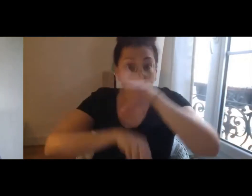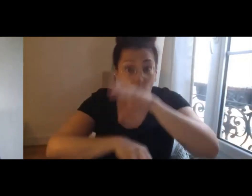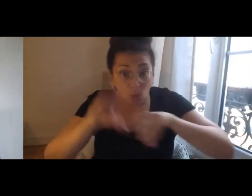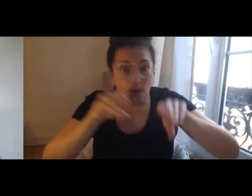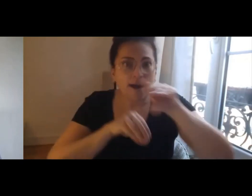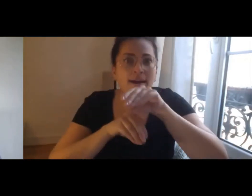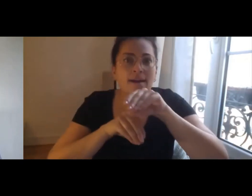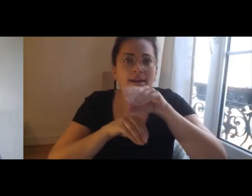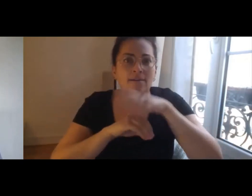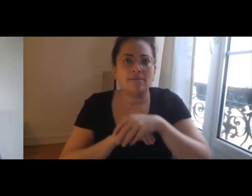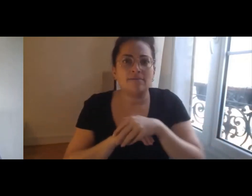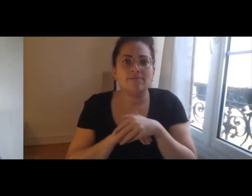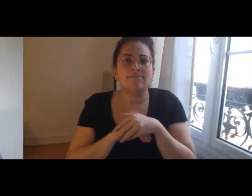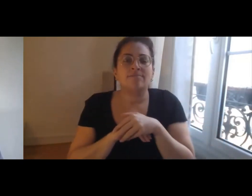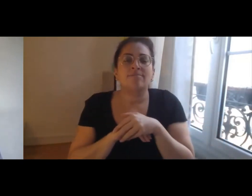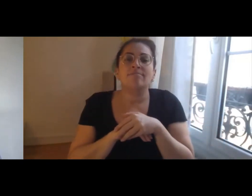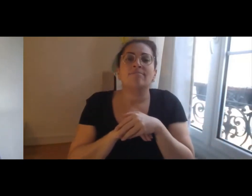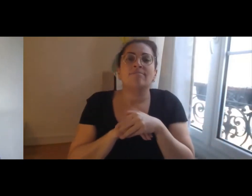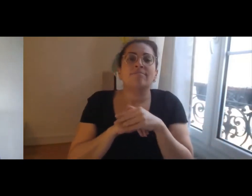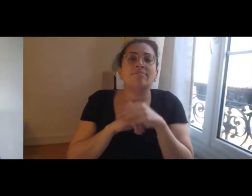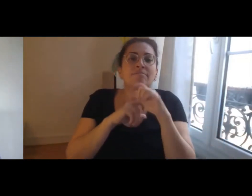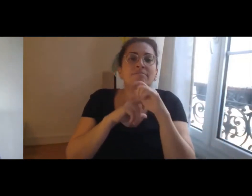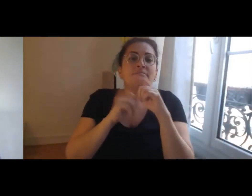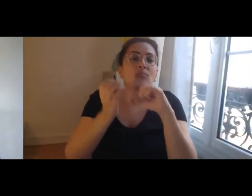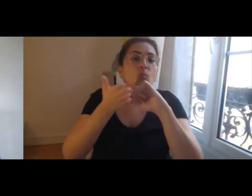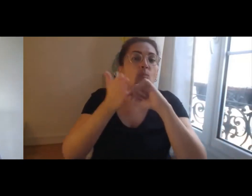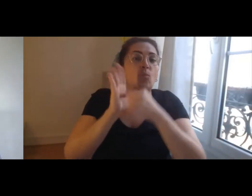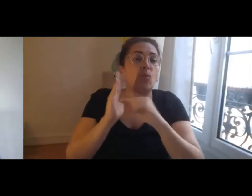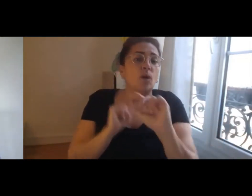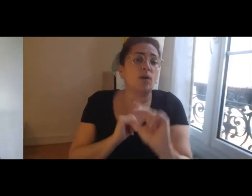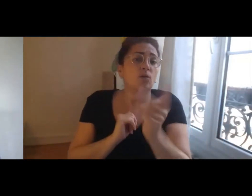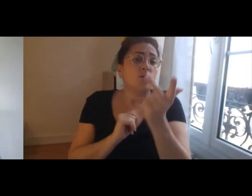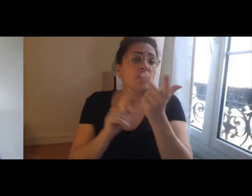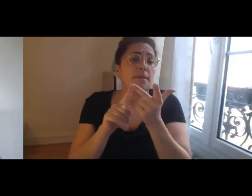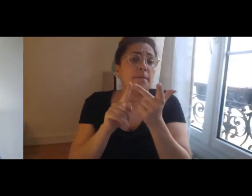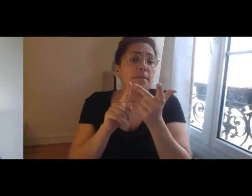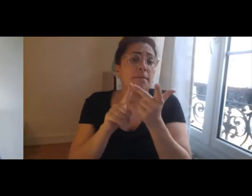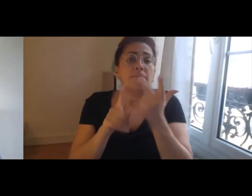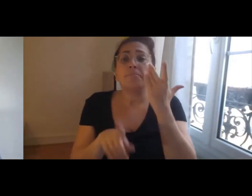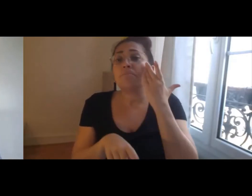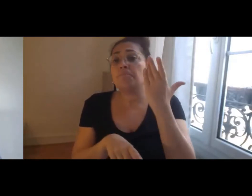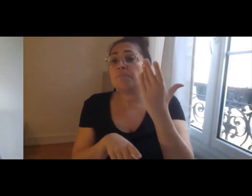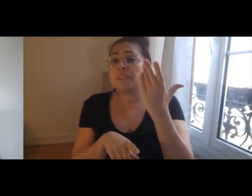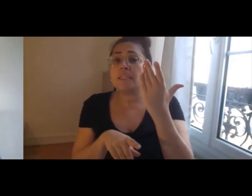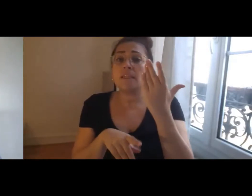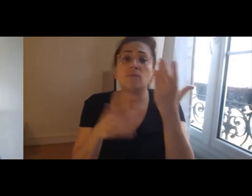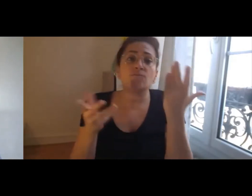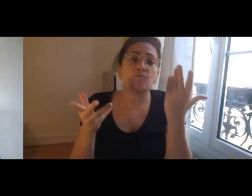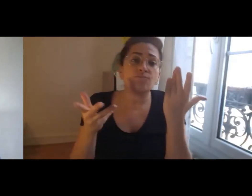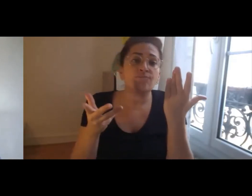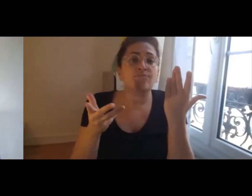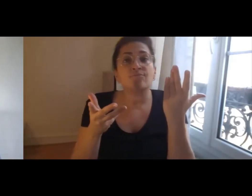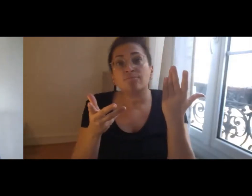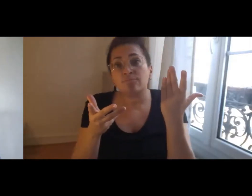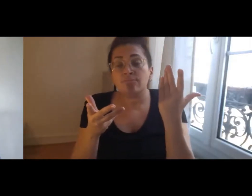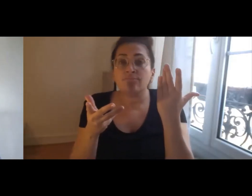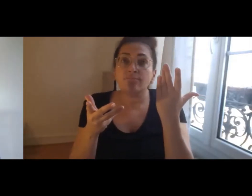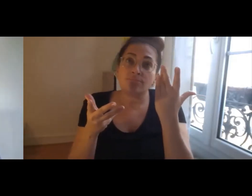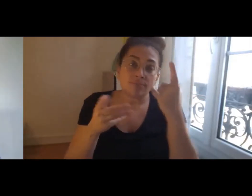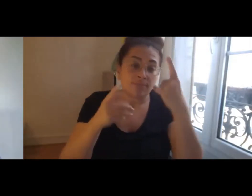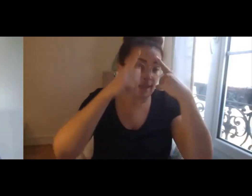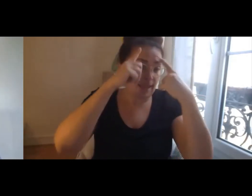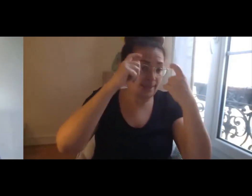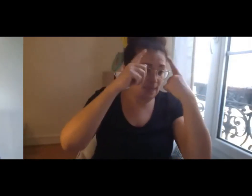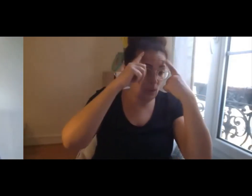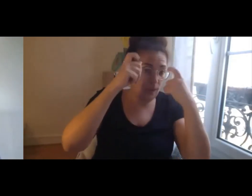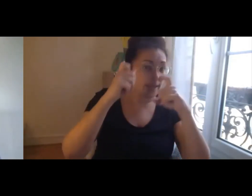troisième point, et si on est maintenant dans la phase un peu d'application, donc, c'est ce que je vous